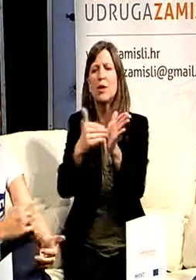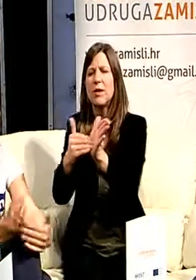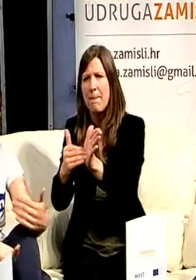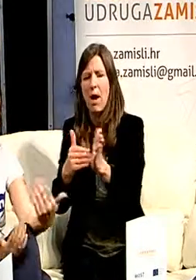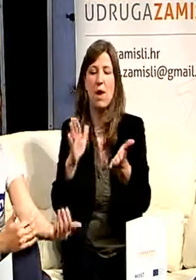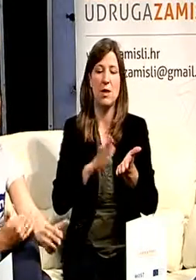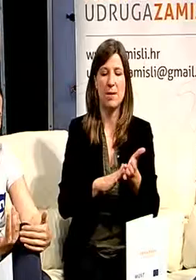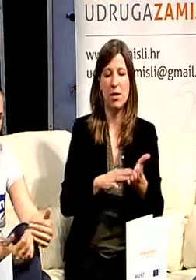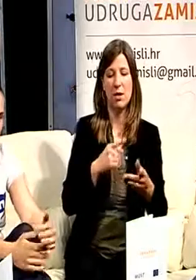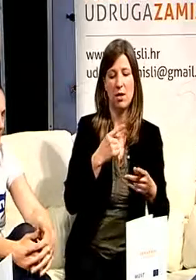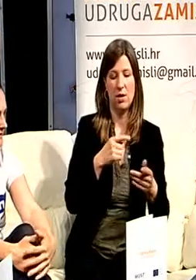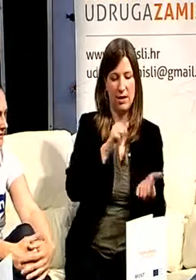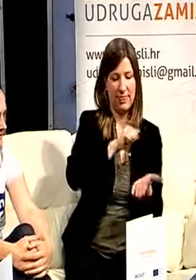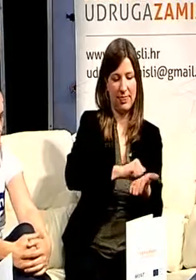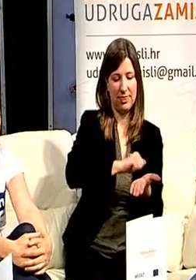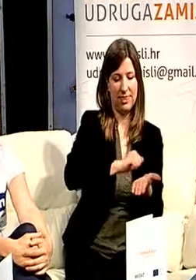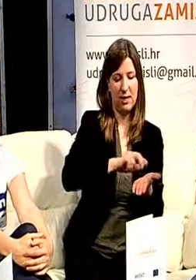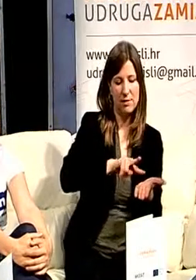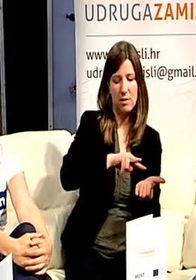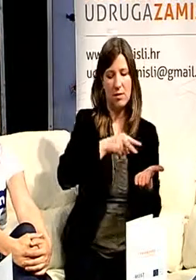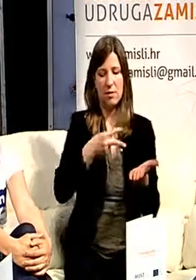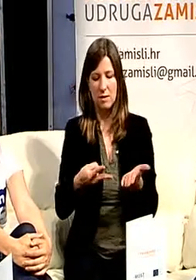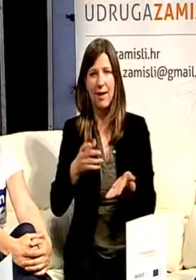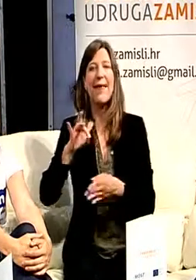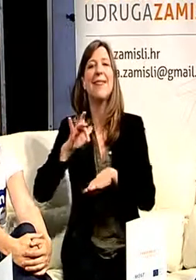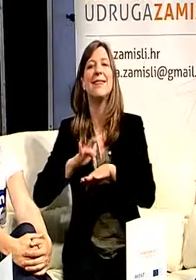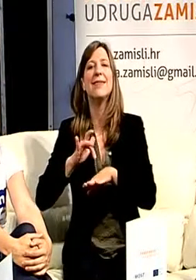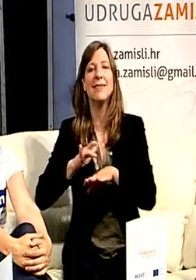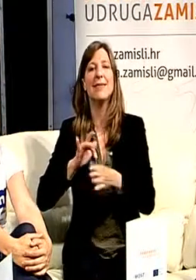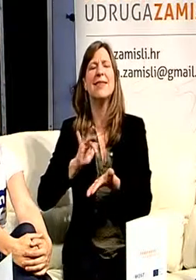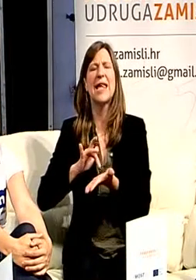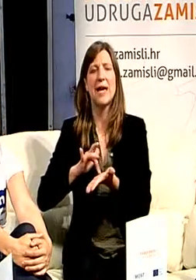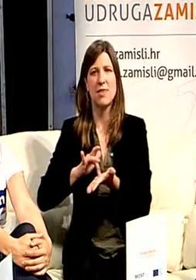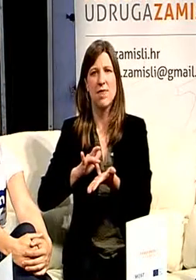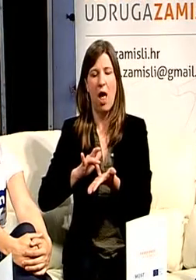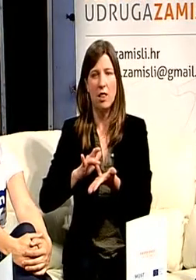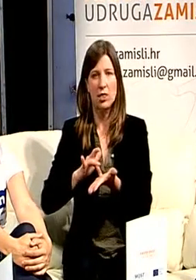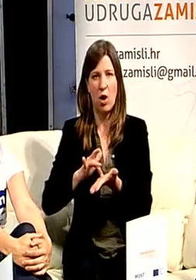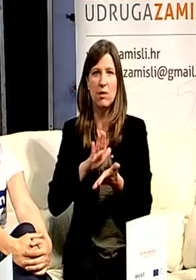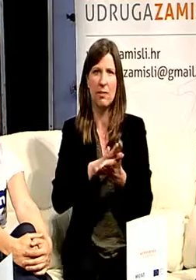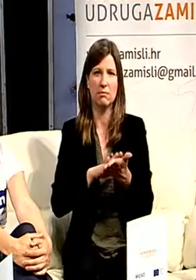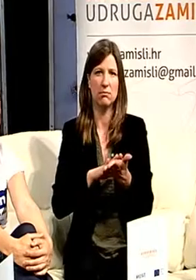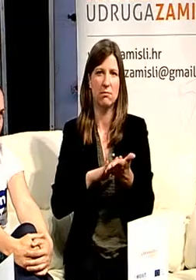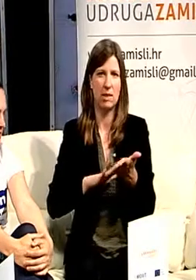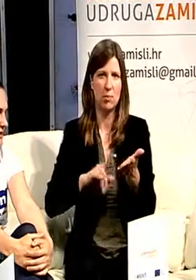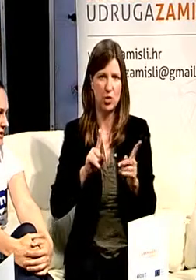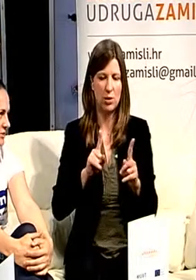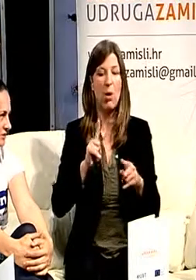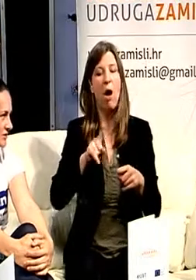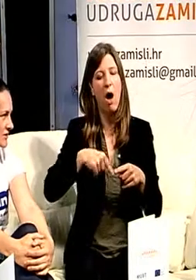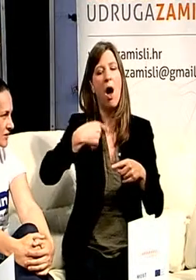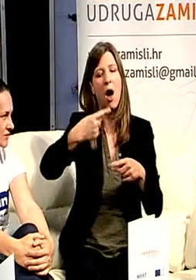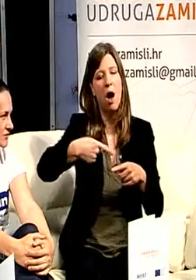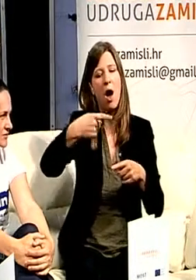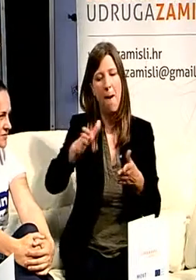što se transformira i stiska u digitalni zapis. A ono što se desilo poslije nakon jedne određene niza